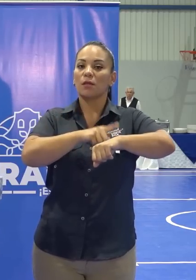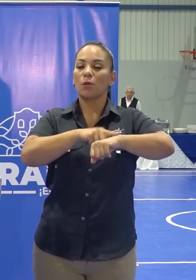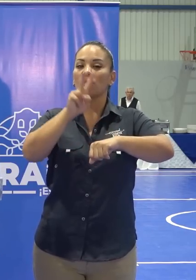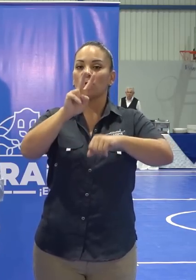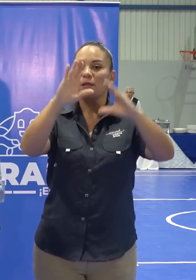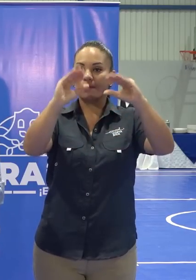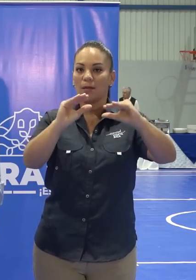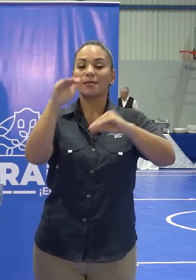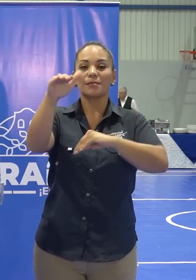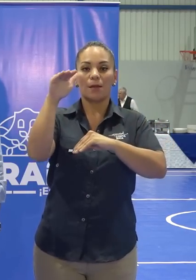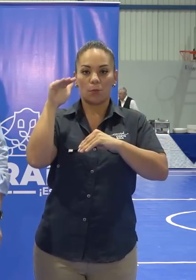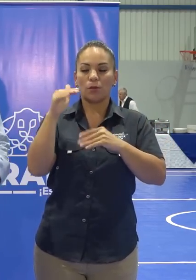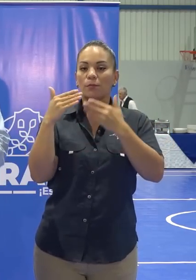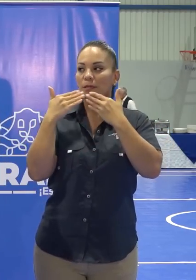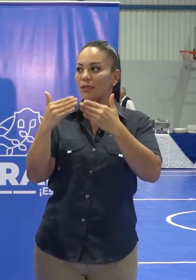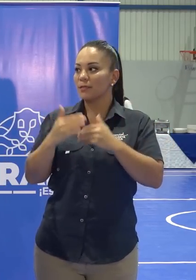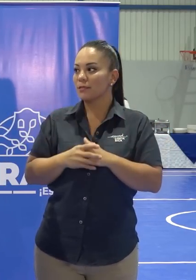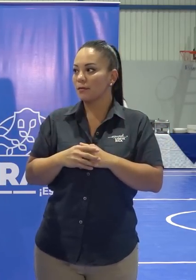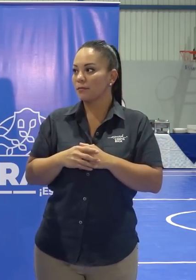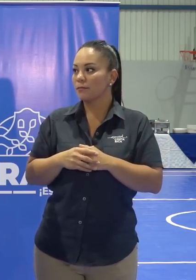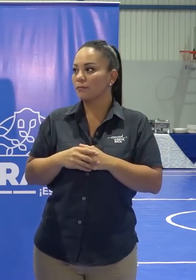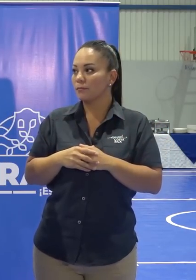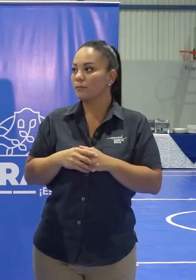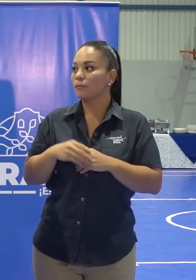de la tarde en Zapote. Muchas gracias. ¿Y el jueves?